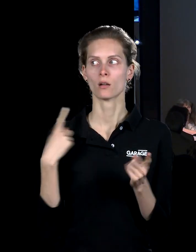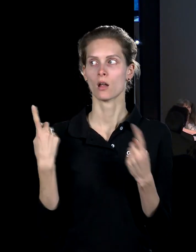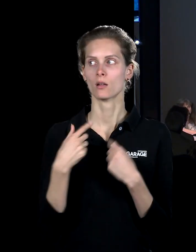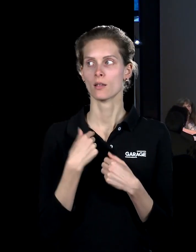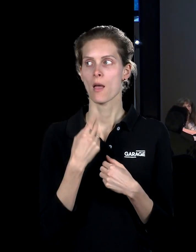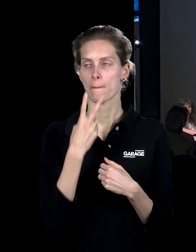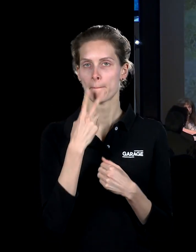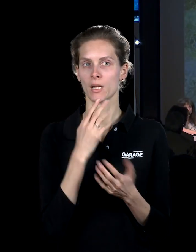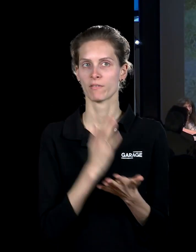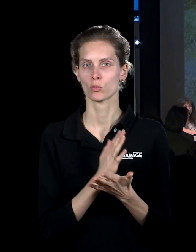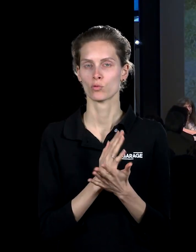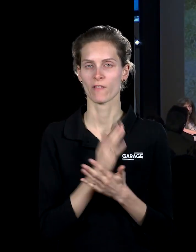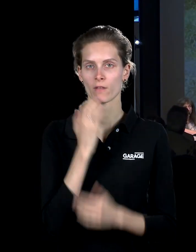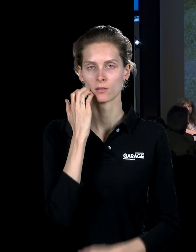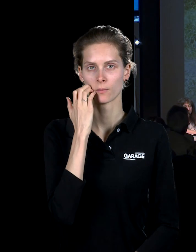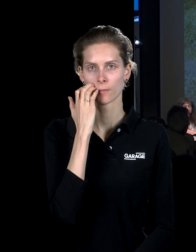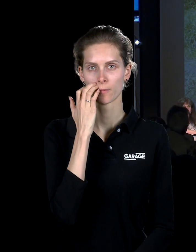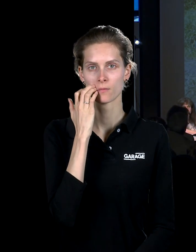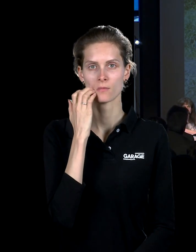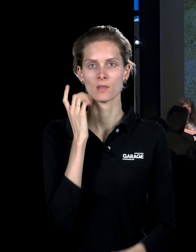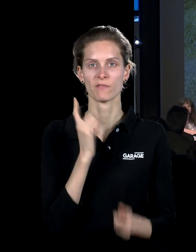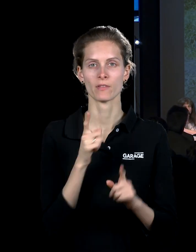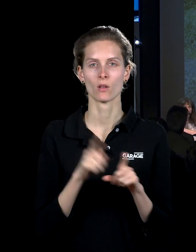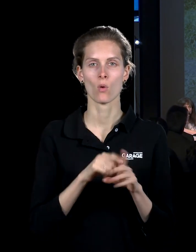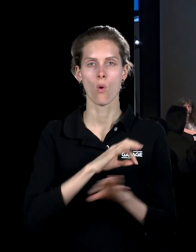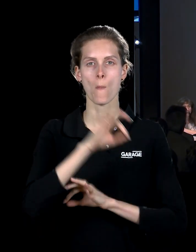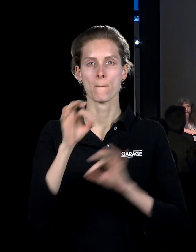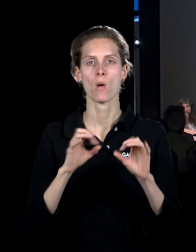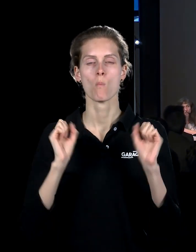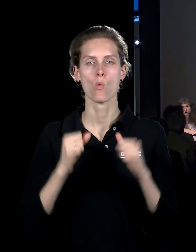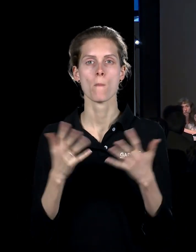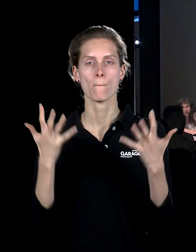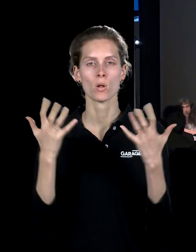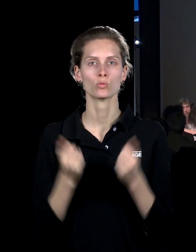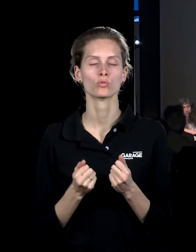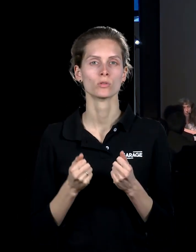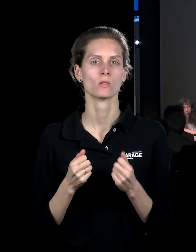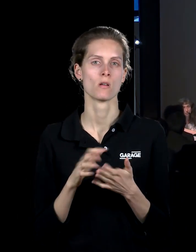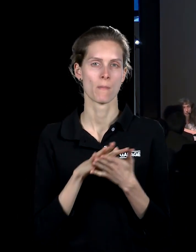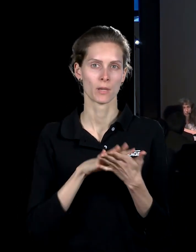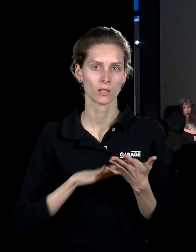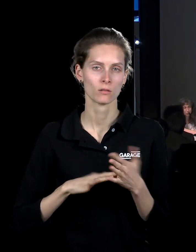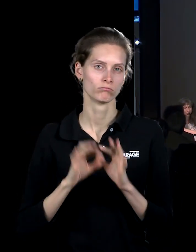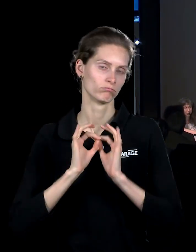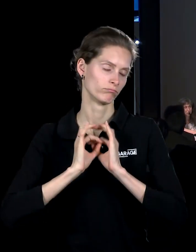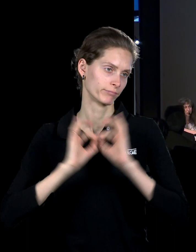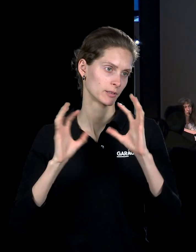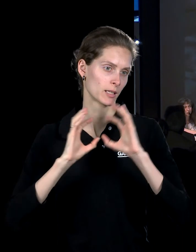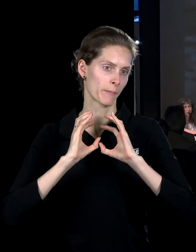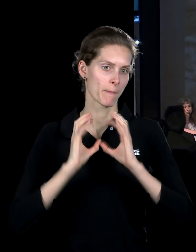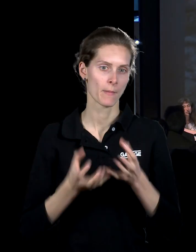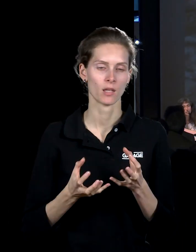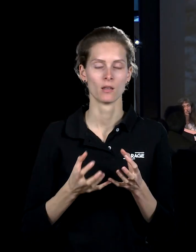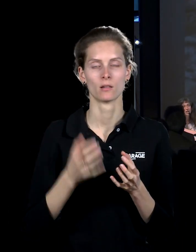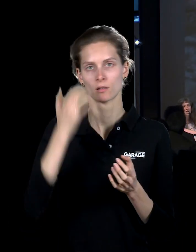ты существуешь, причем действительно этот проект тоже может получить продолжение, этот прекрасный мир абсолютно замкнутый, который как бы